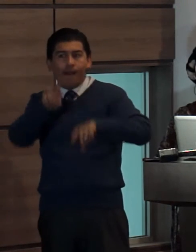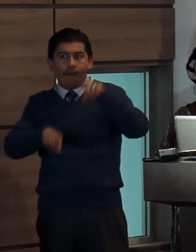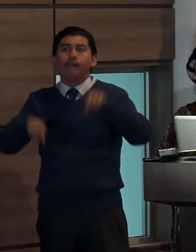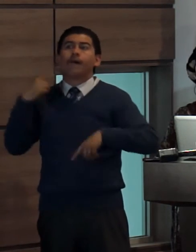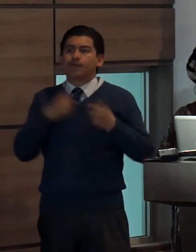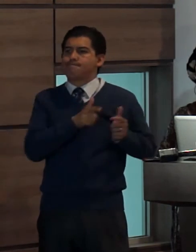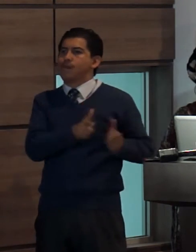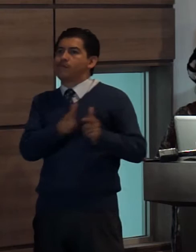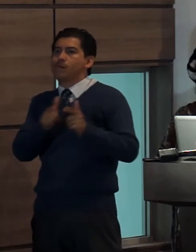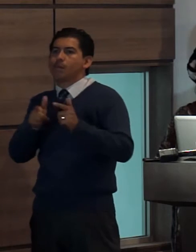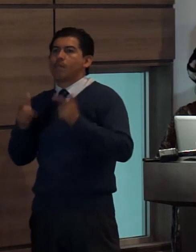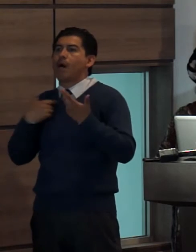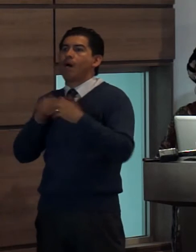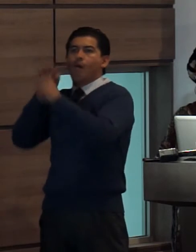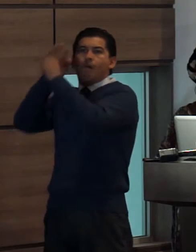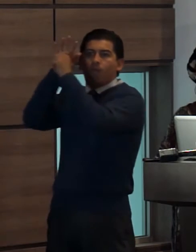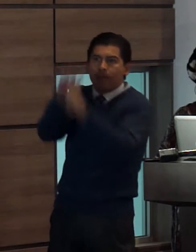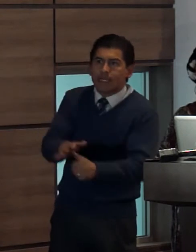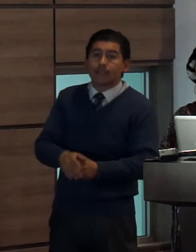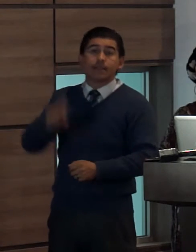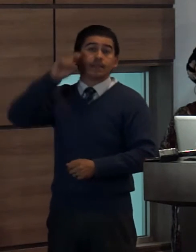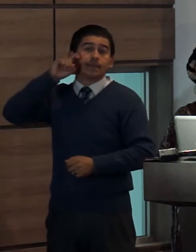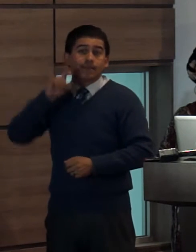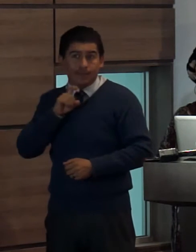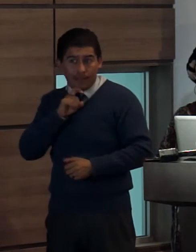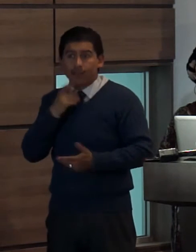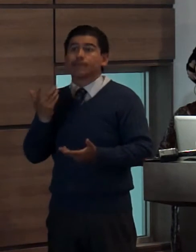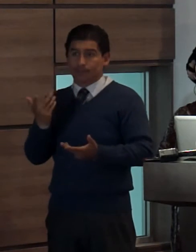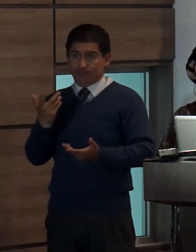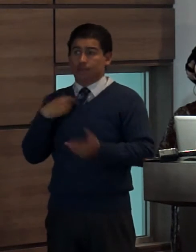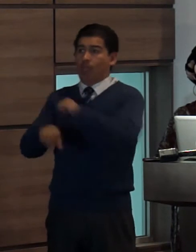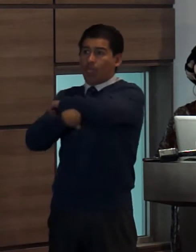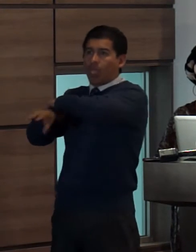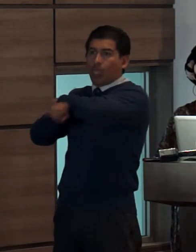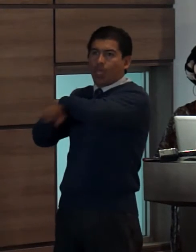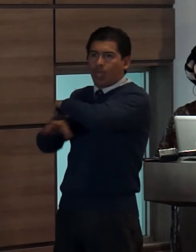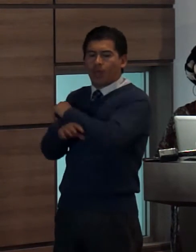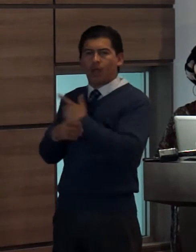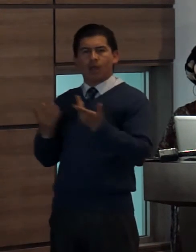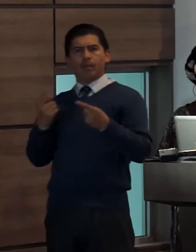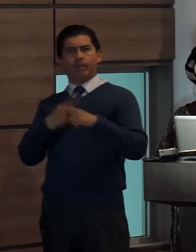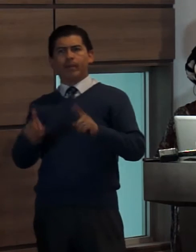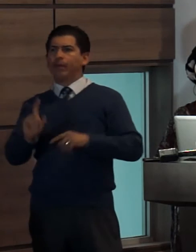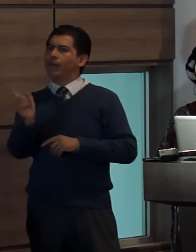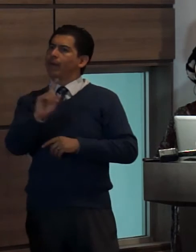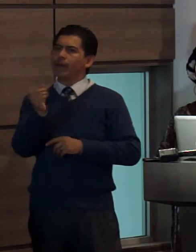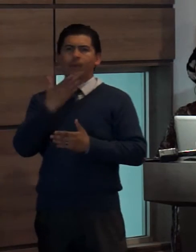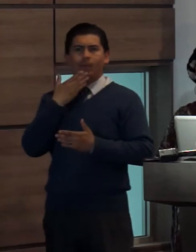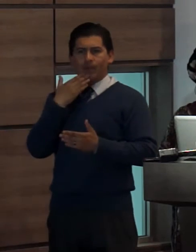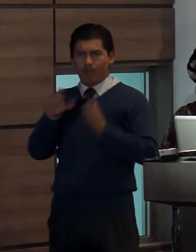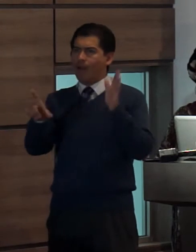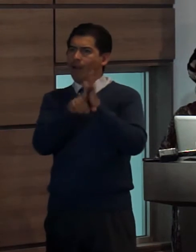violento, discriminatorio, sexualmente explícito contrario a los criterios de protección